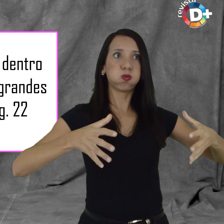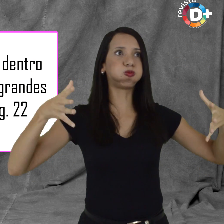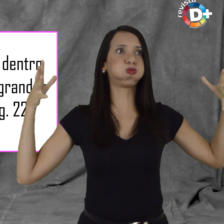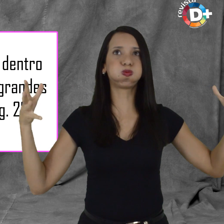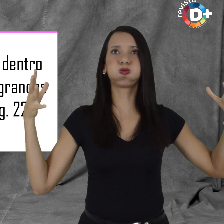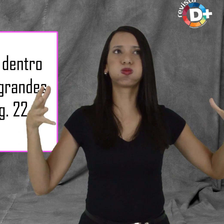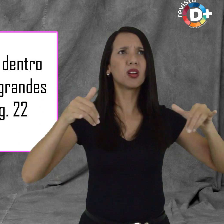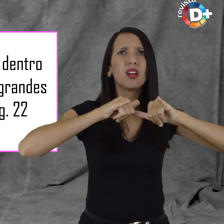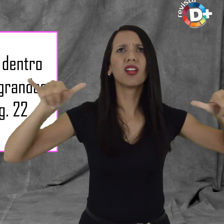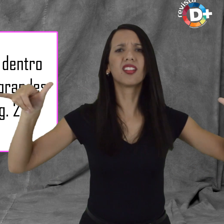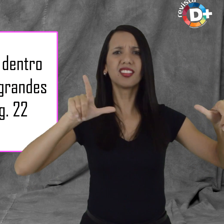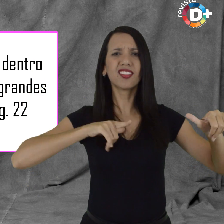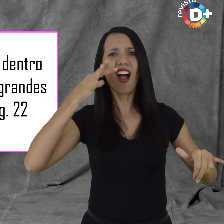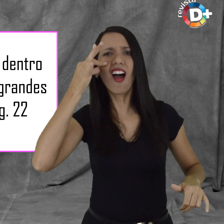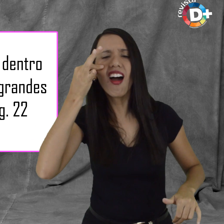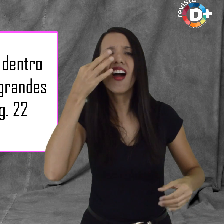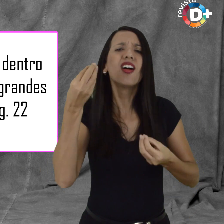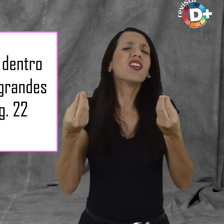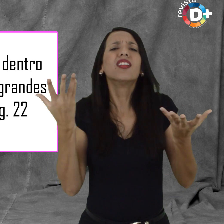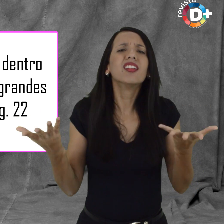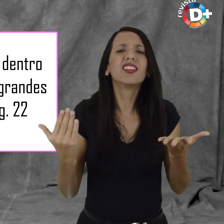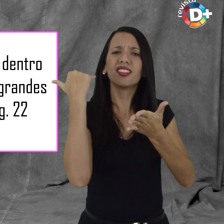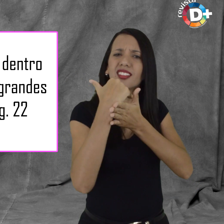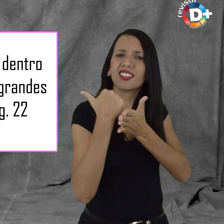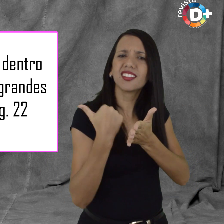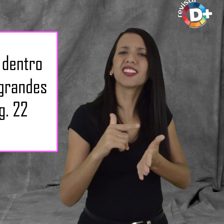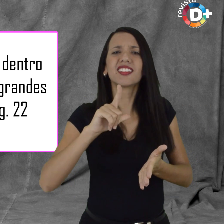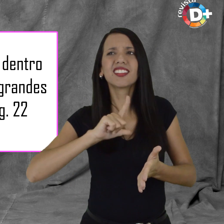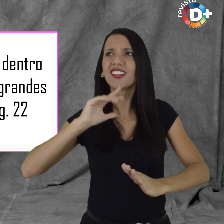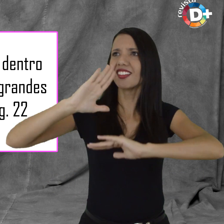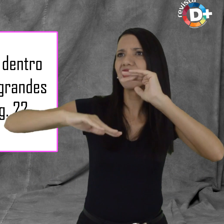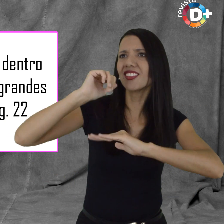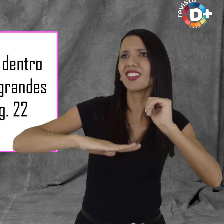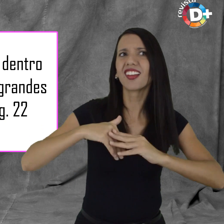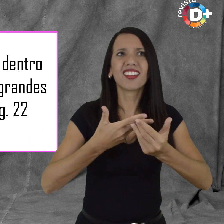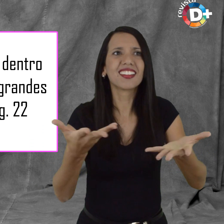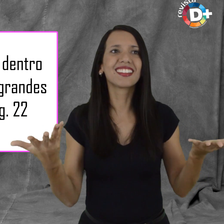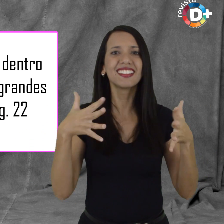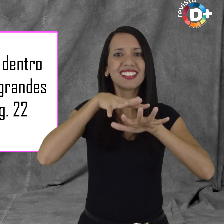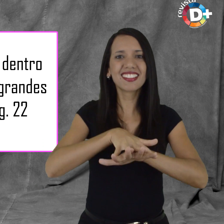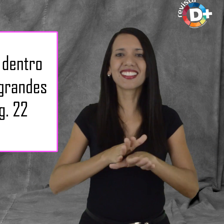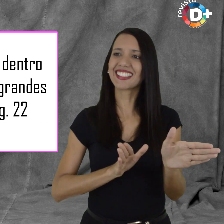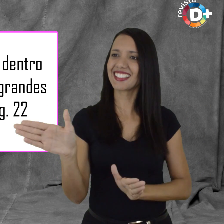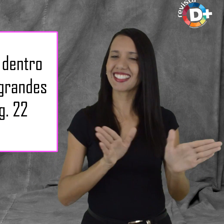vez para conferirmos de perto quais são suas práticas de acessibilidade e respeito para com as pessoas